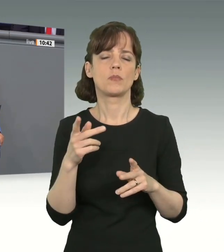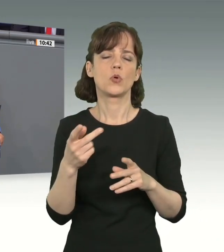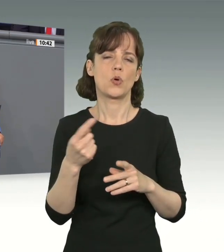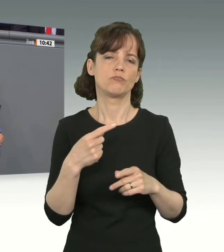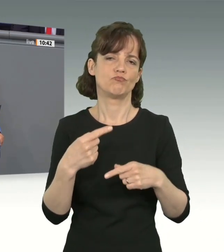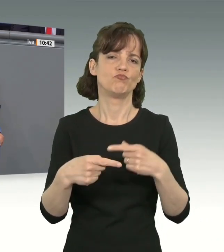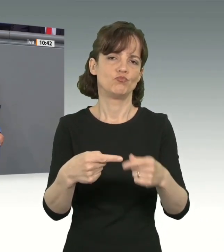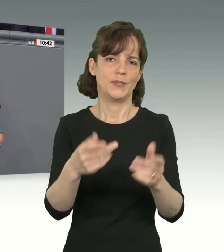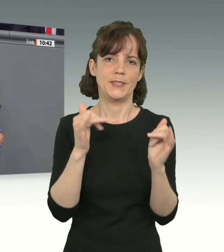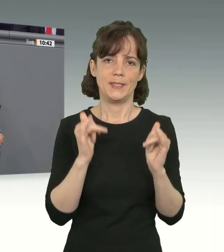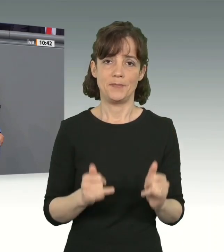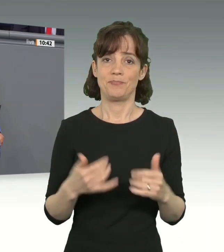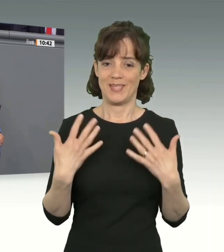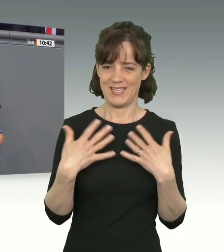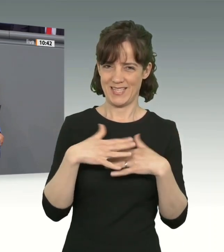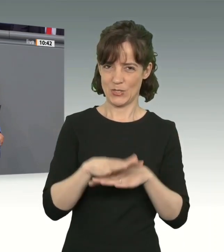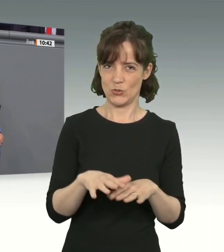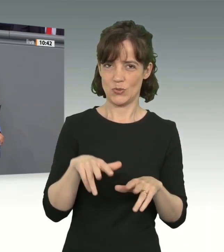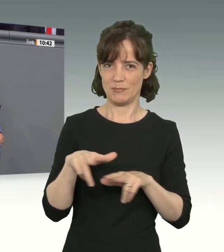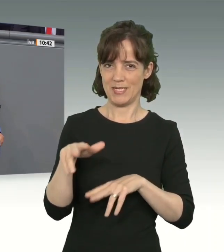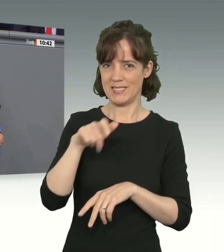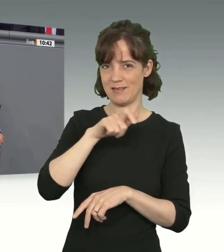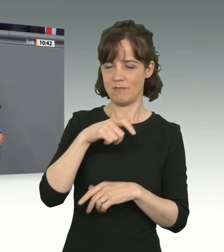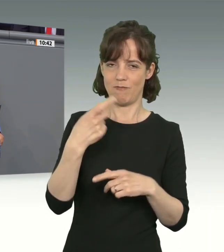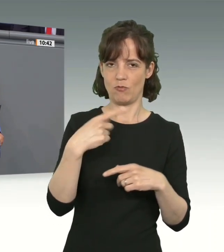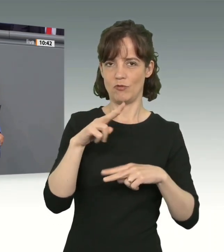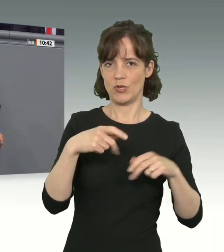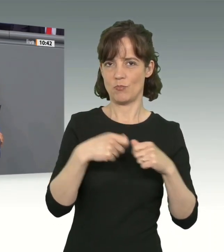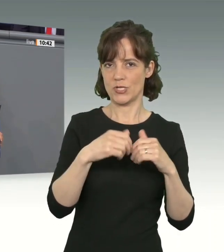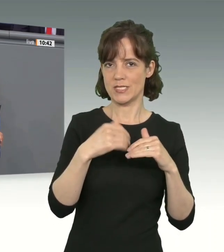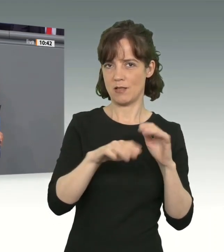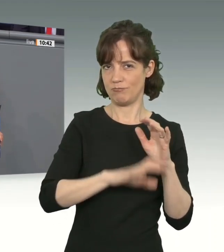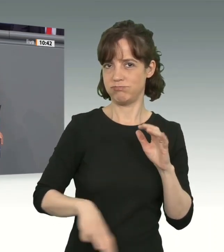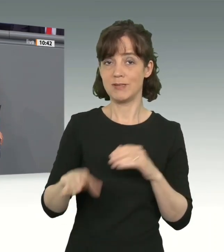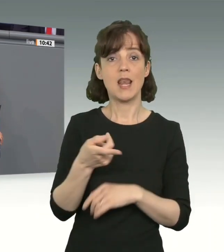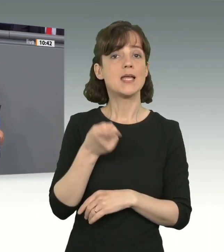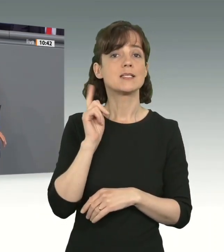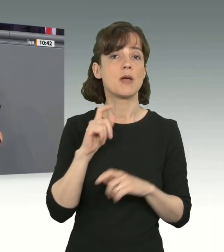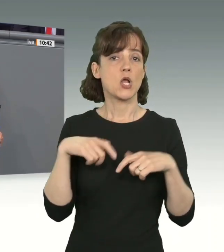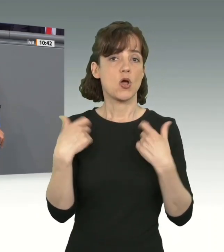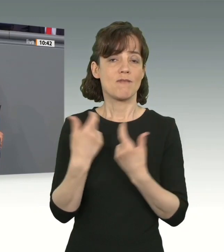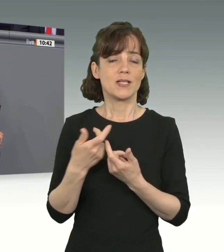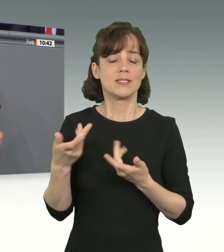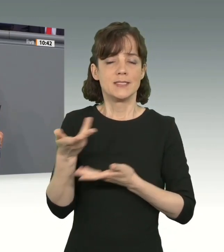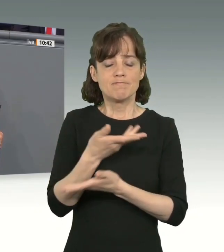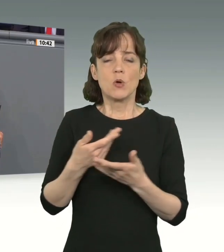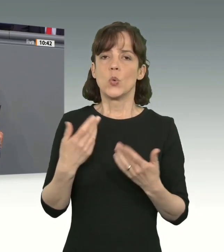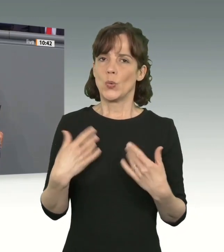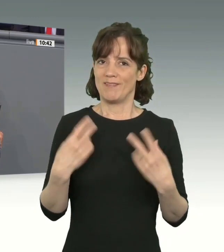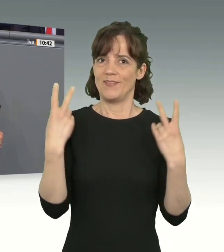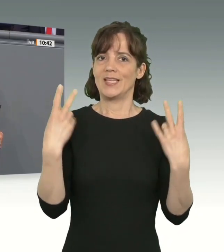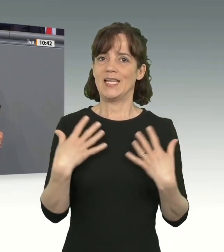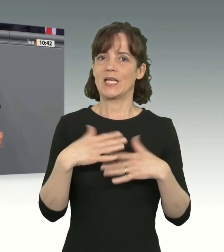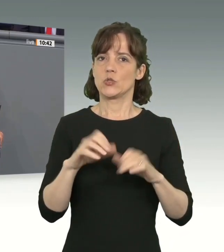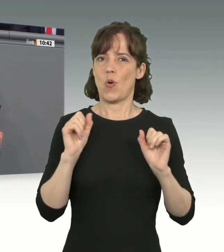folgen. Die IntegrationsministerInnen der Länder haben auf ihrer letzten Konferenz betont, wie notwendig eine Integrationsoffensive ist.